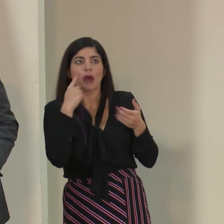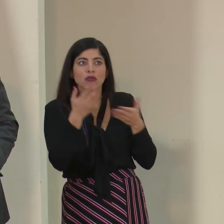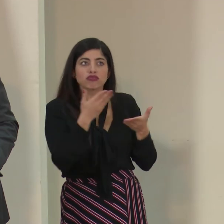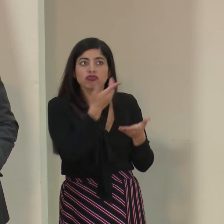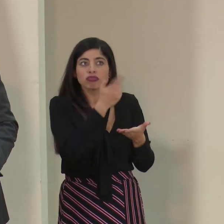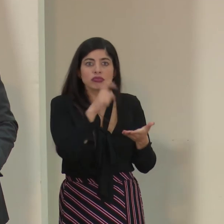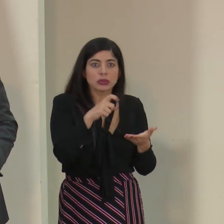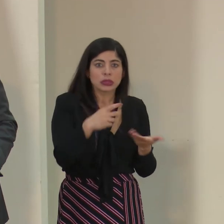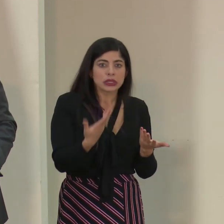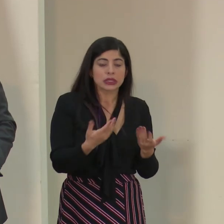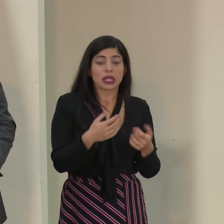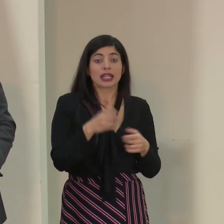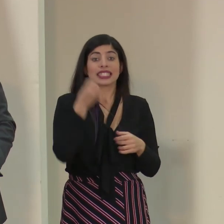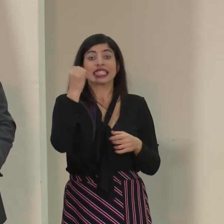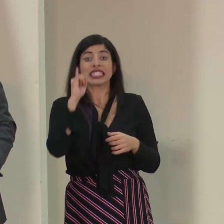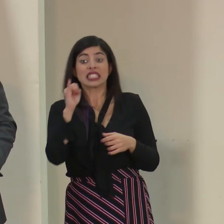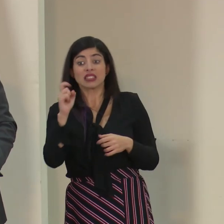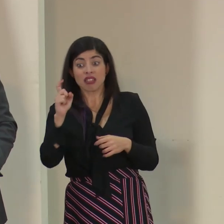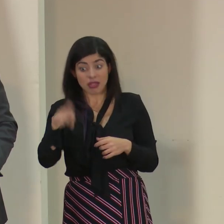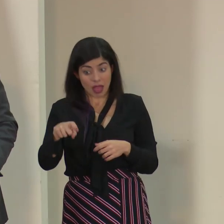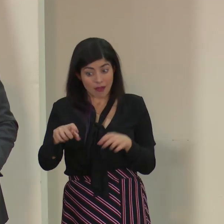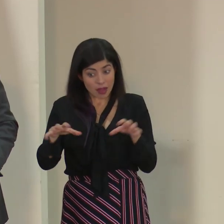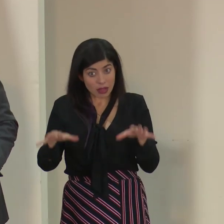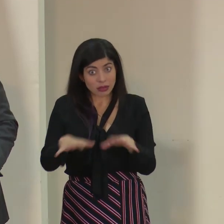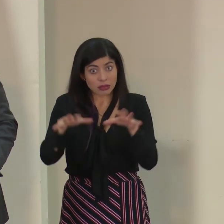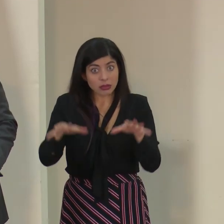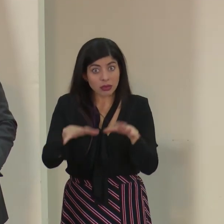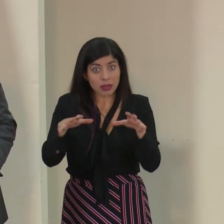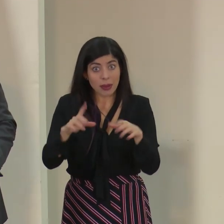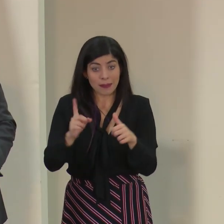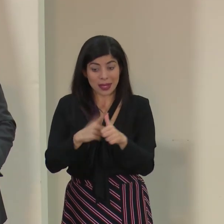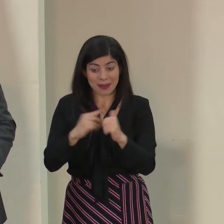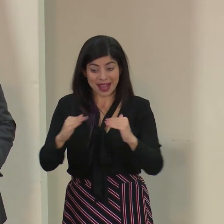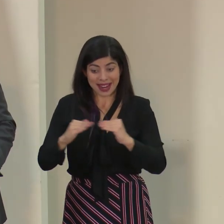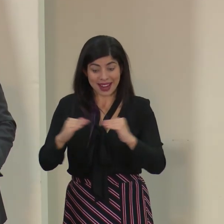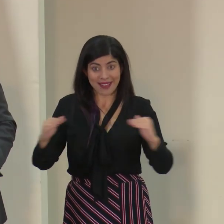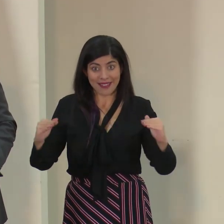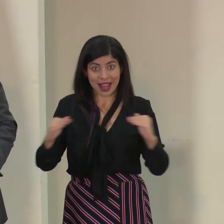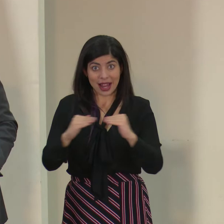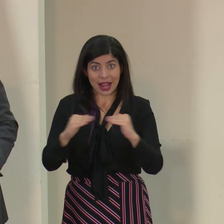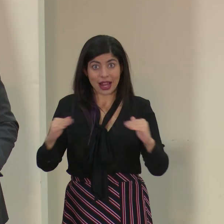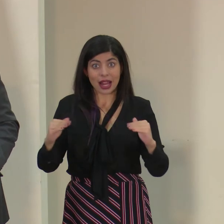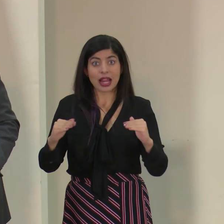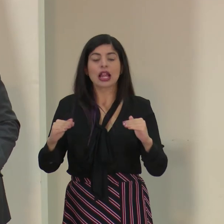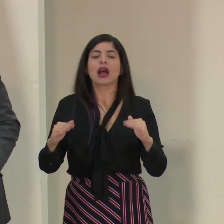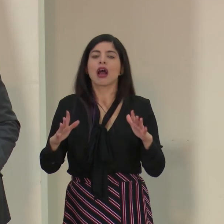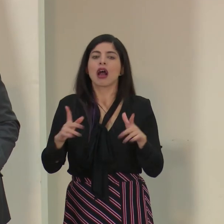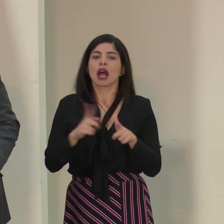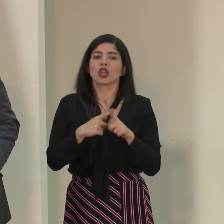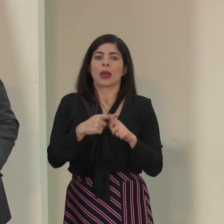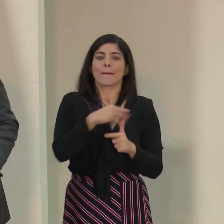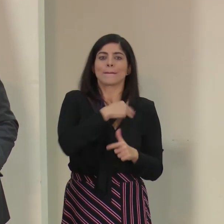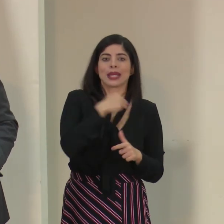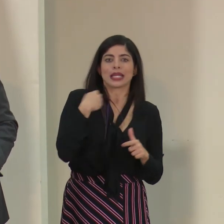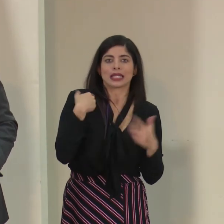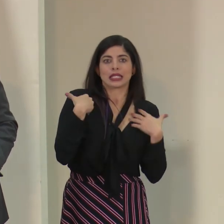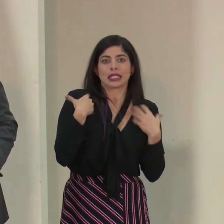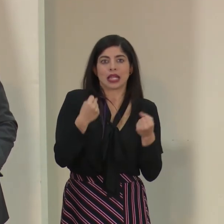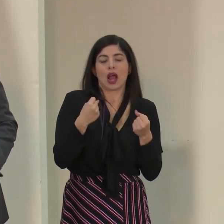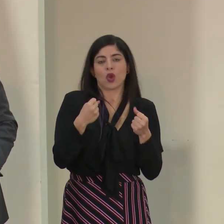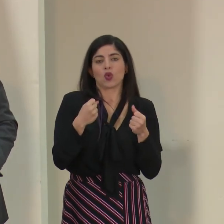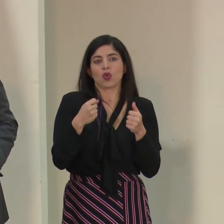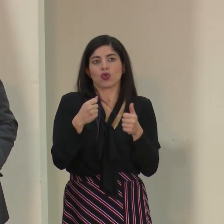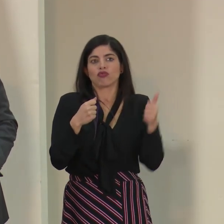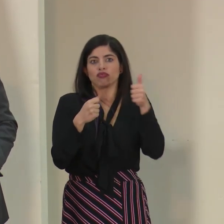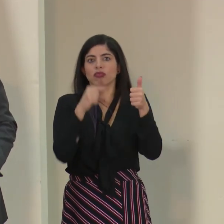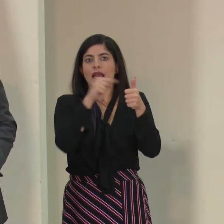caso que tuviésemos que actuar en un primer nivel de los protocolos establecidos, pues el ministro de Salud es la persona